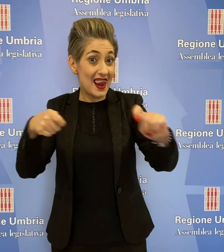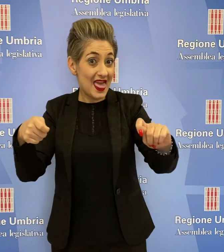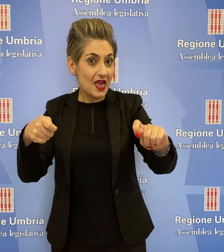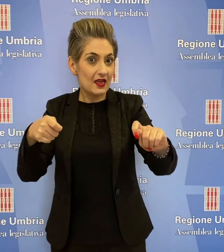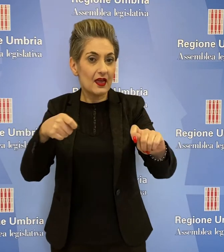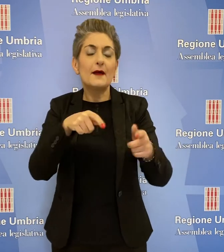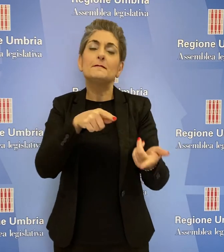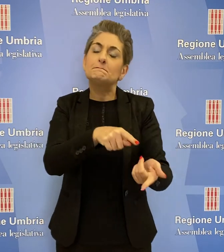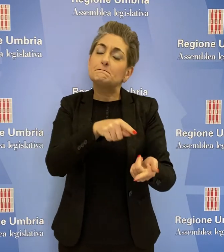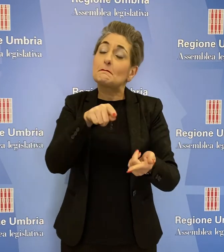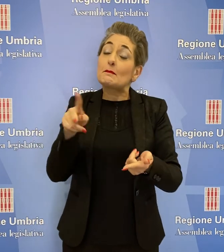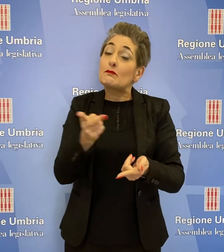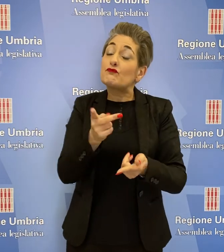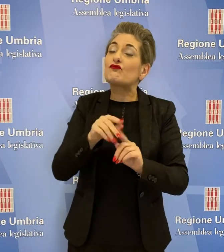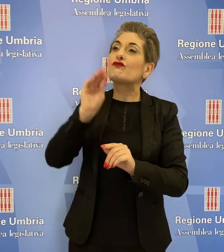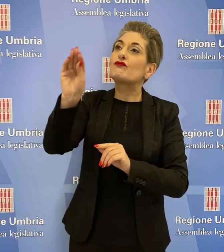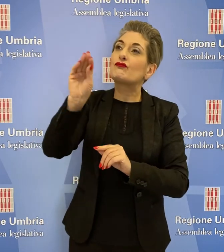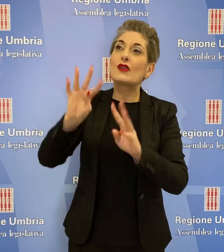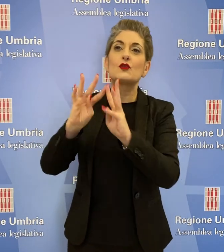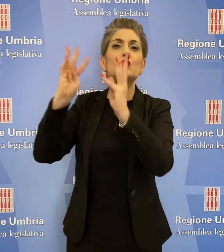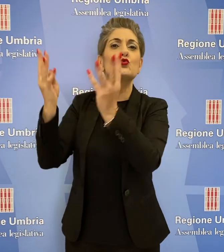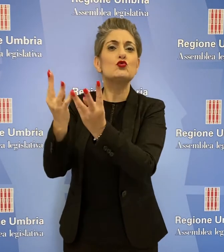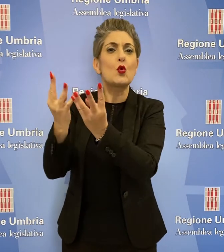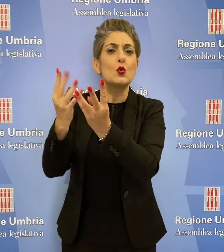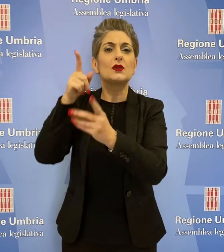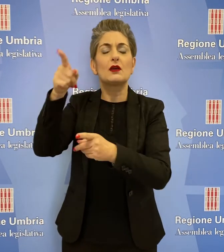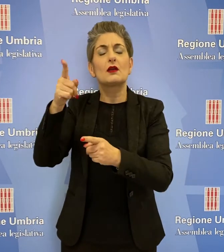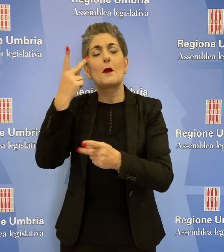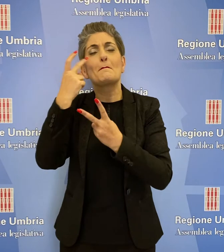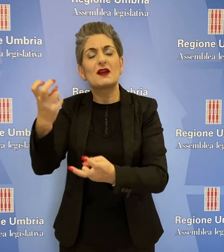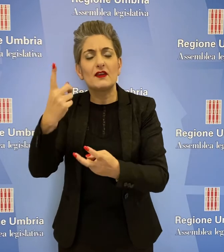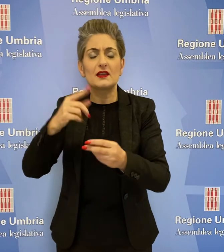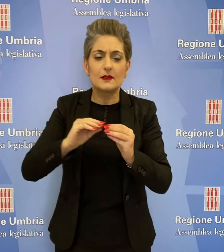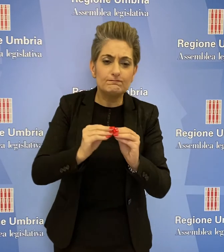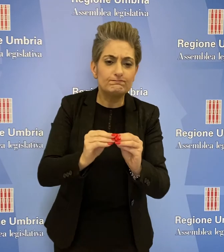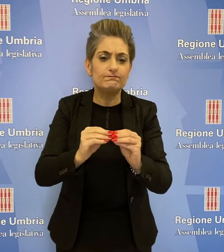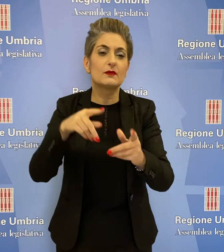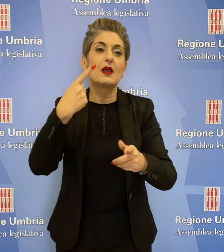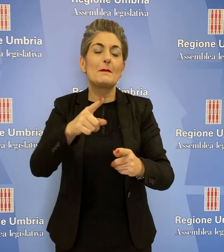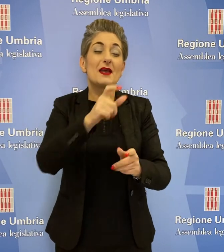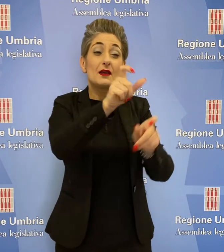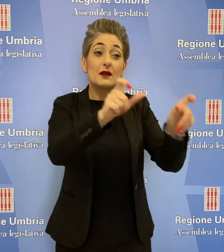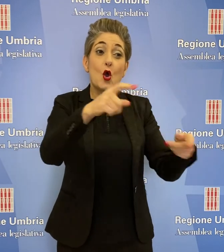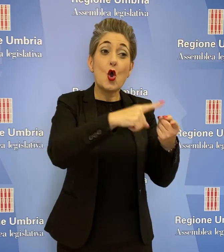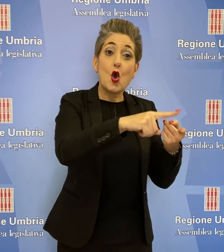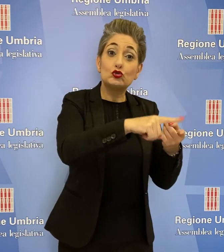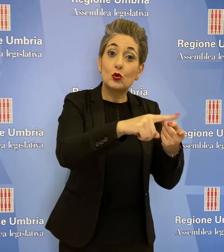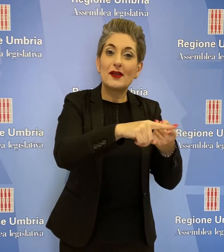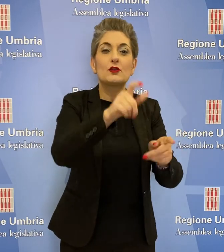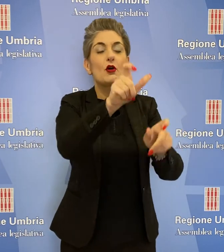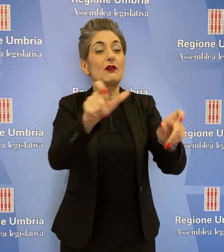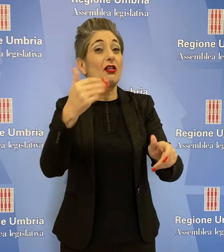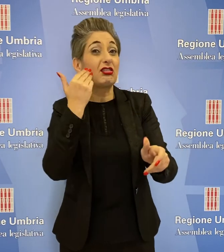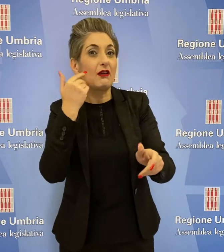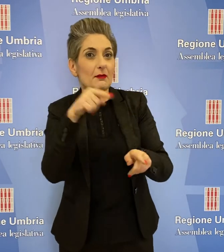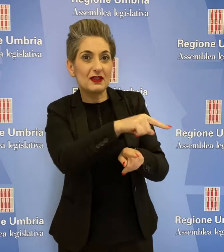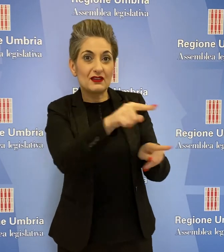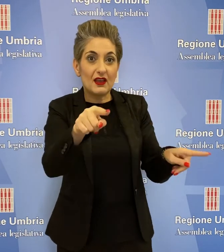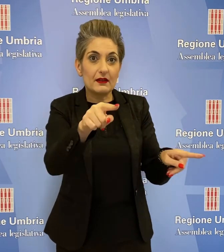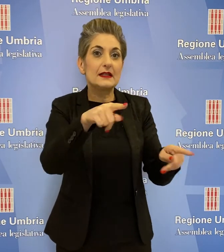chiede all'esecutivo di prevedere azioni a sostegno dei consumatori e debitori non soggetti né